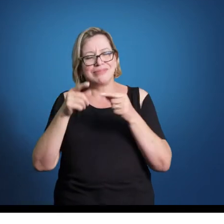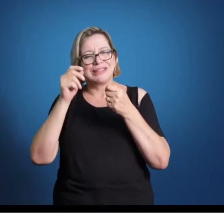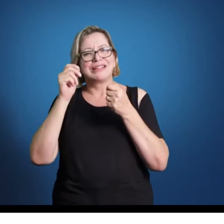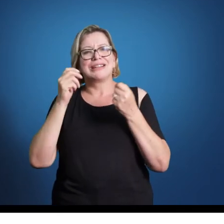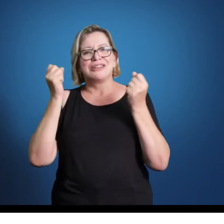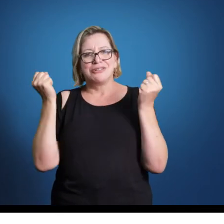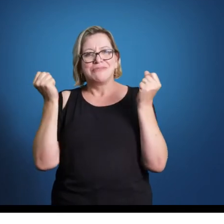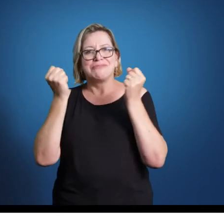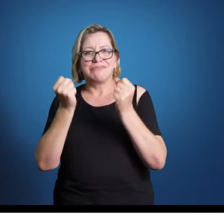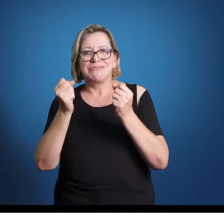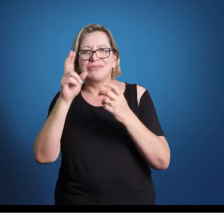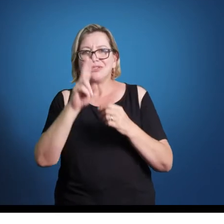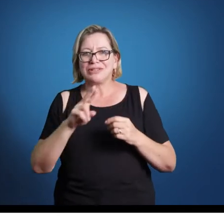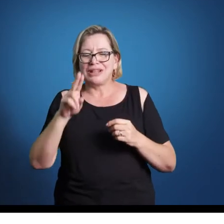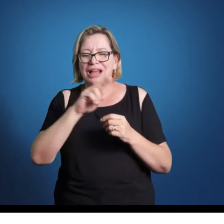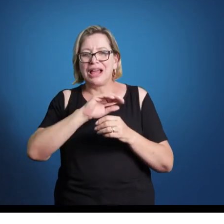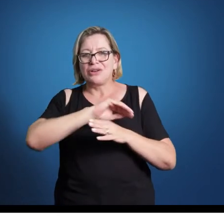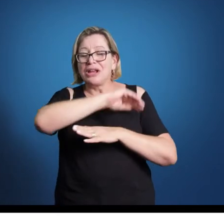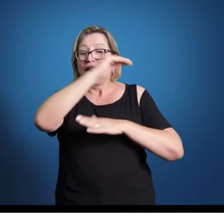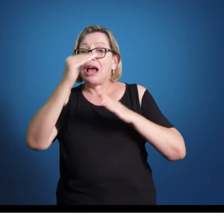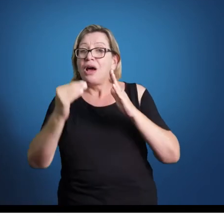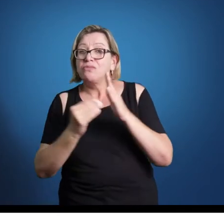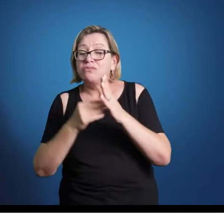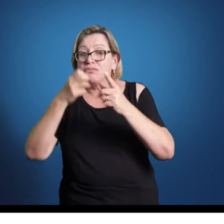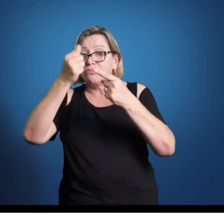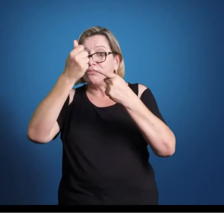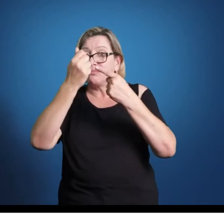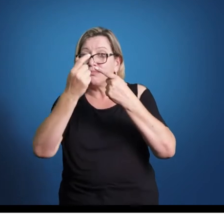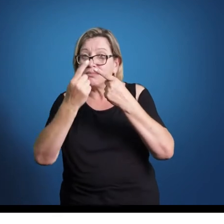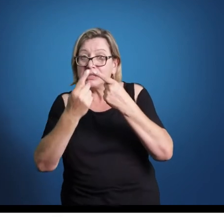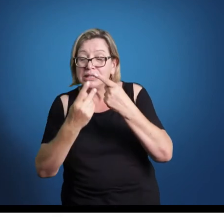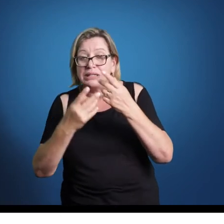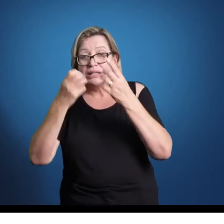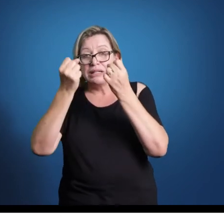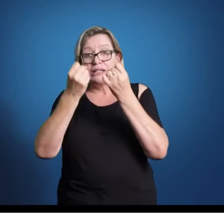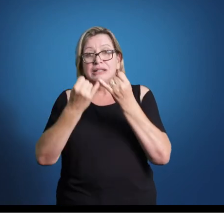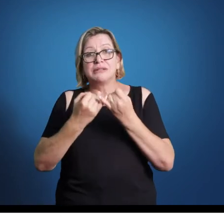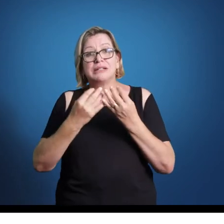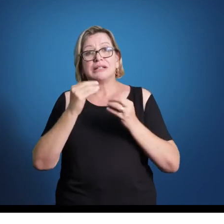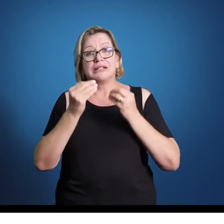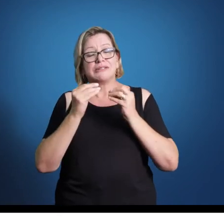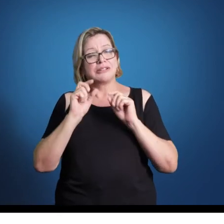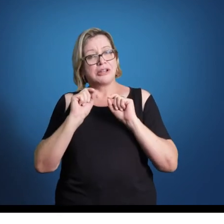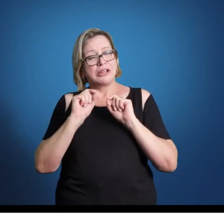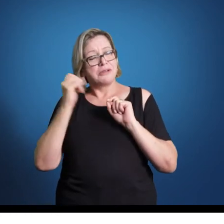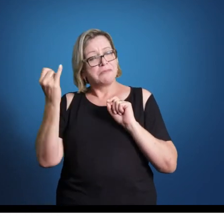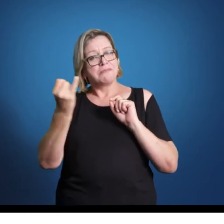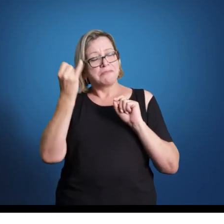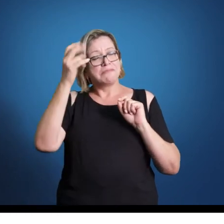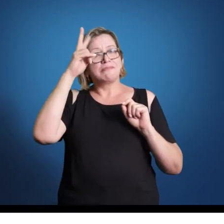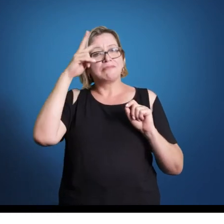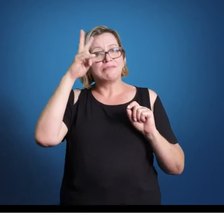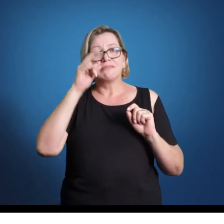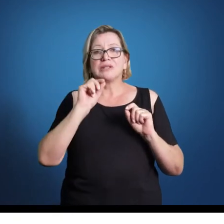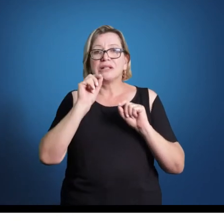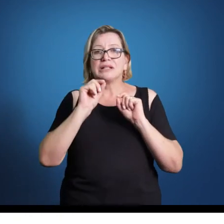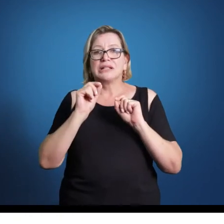Finalmente, a última característica que a gente vai ter que falar e evidentemente já foi falado até anteriormente, mas que é importante ressaltar, é que evidentemente a música do